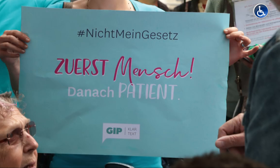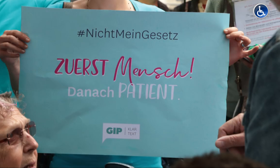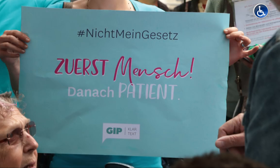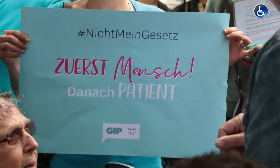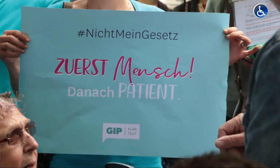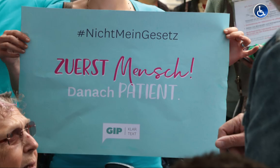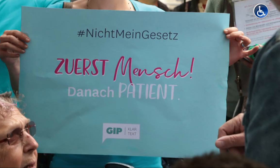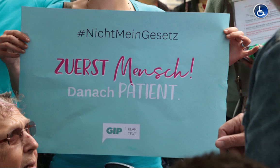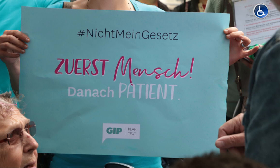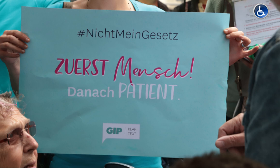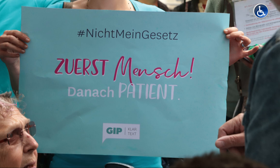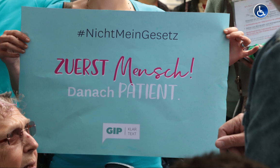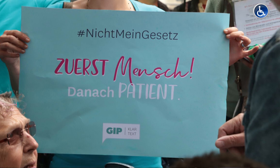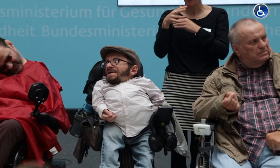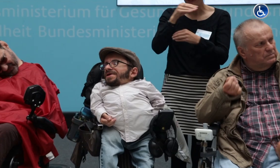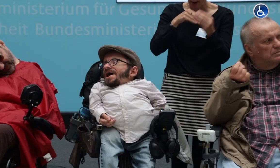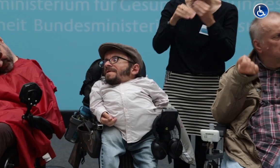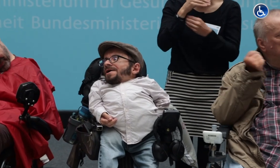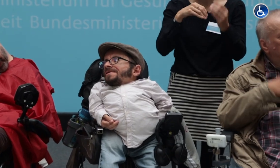dieses Gesetz gar nicht erst kommt.